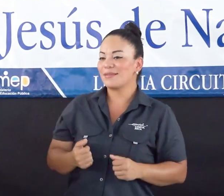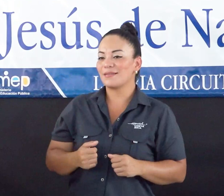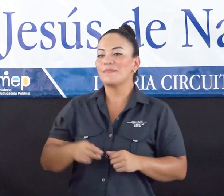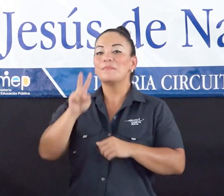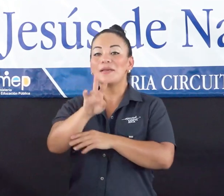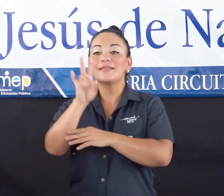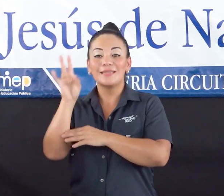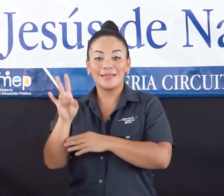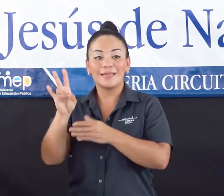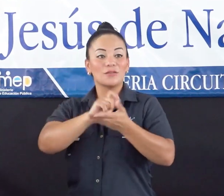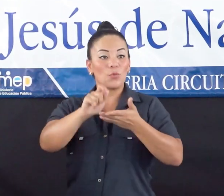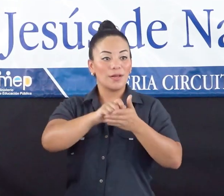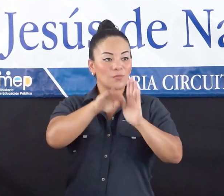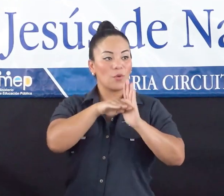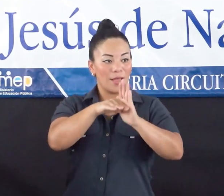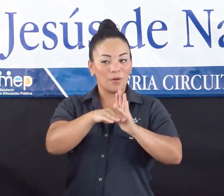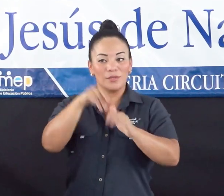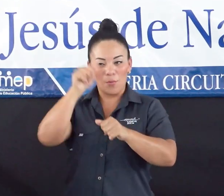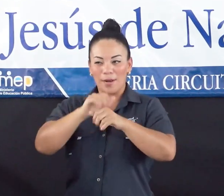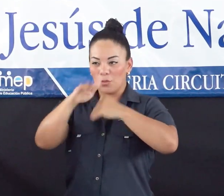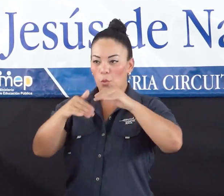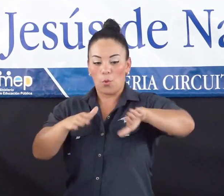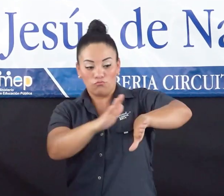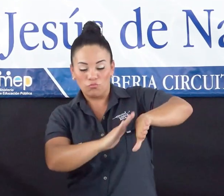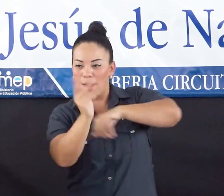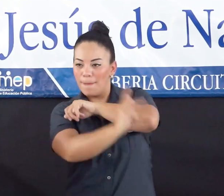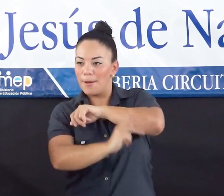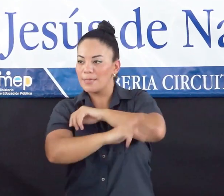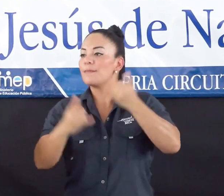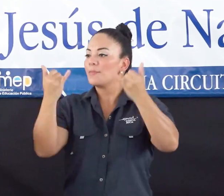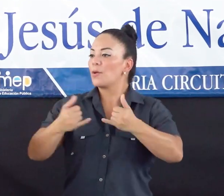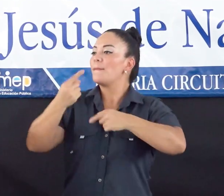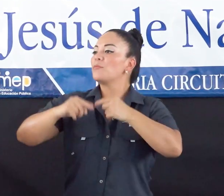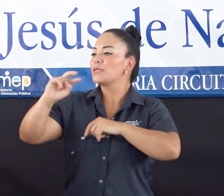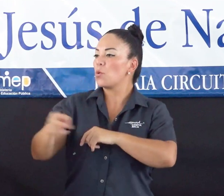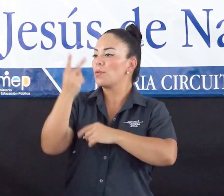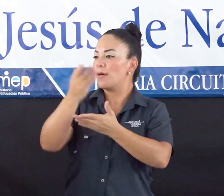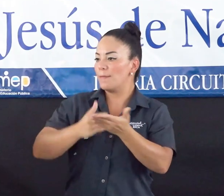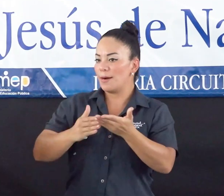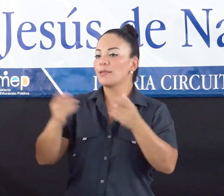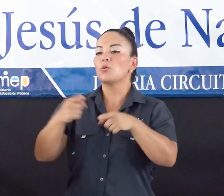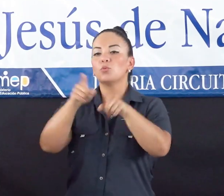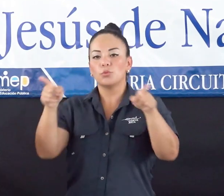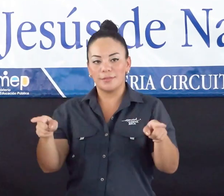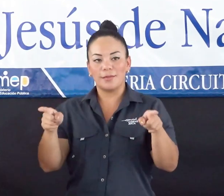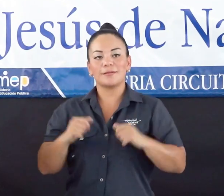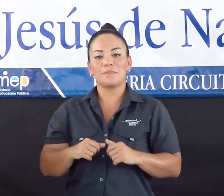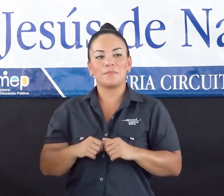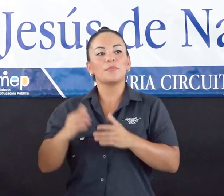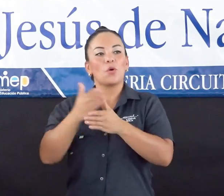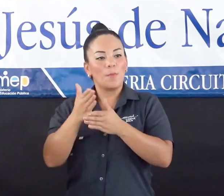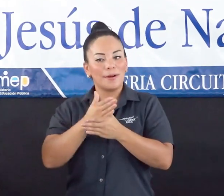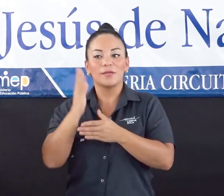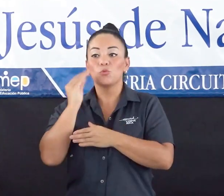27 escuelas modelos a nivel nacional, ahora ya vamos a entrar en una segunda fase donde ustedes van a tener que compartir la